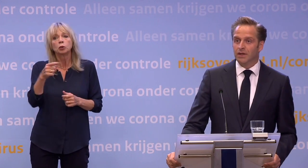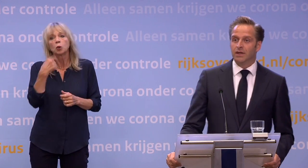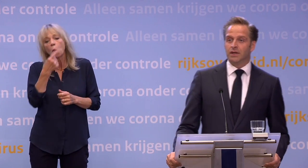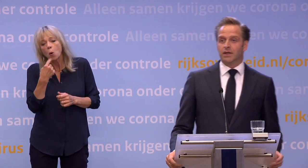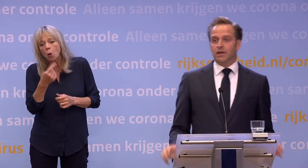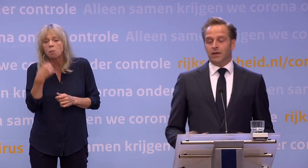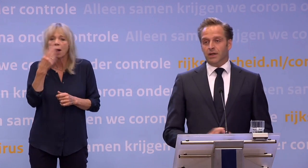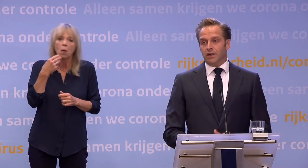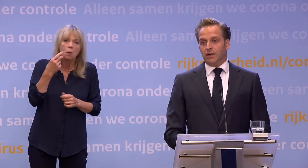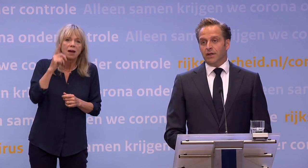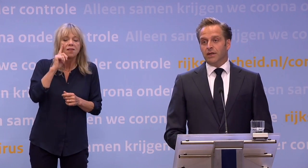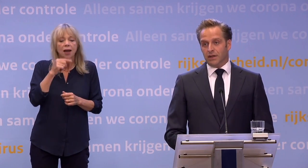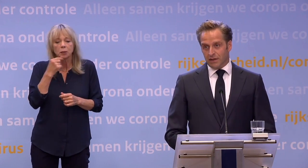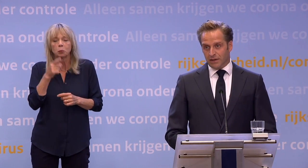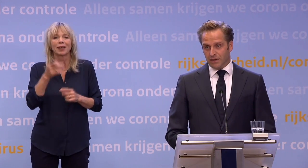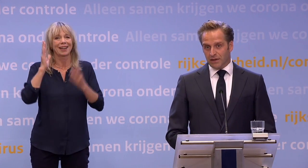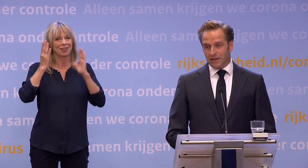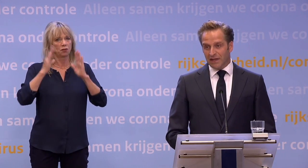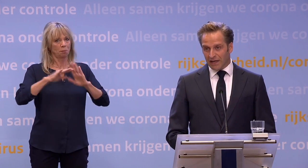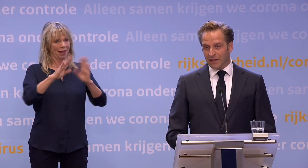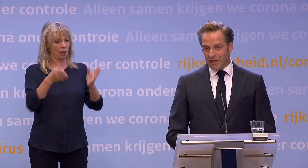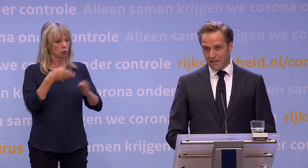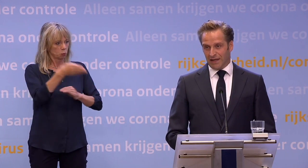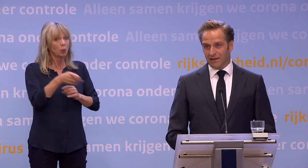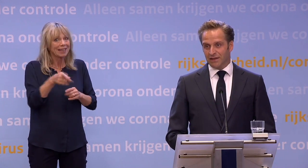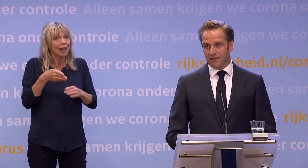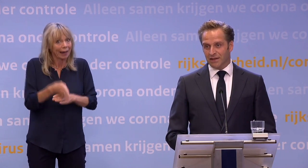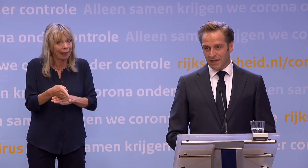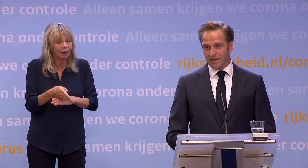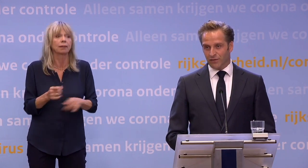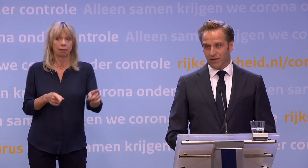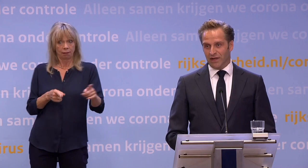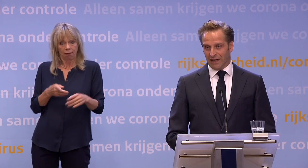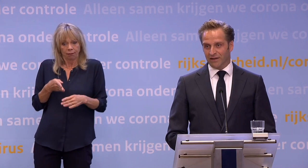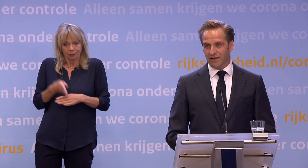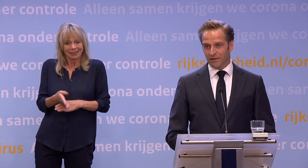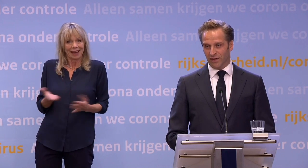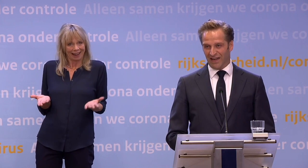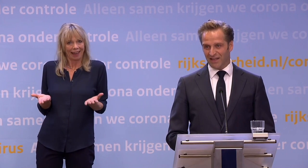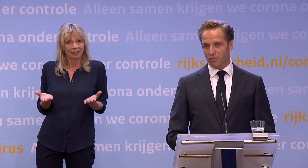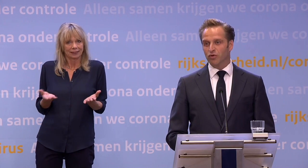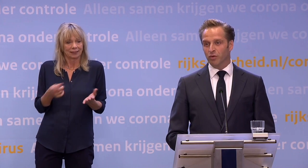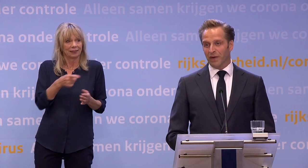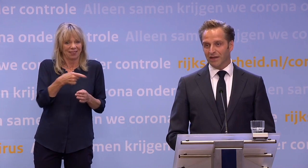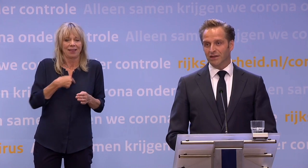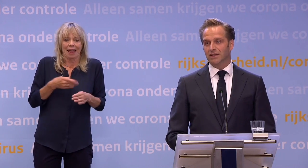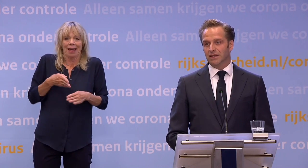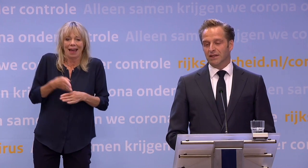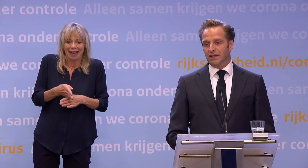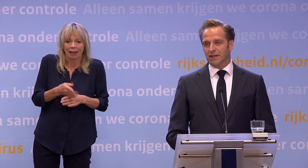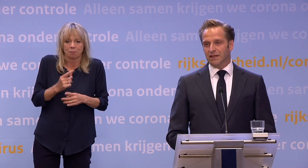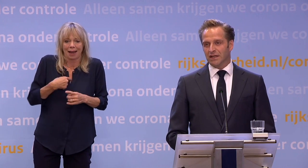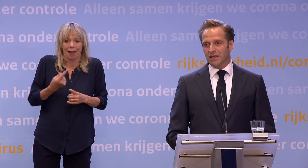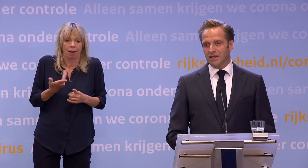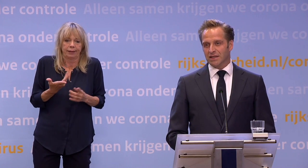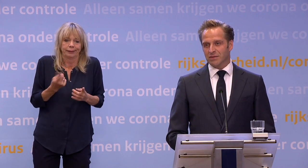zijn vader of zijn moeder in een verpleeghuis weer bezoeken. Dat is een recht ook? Ja, dat is een recht. Dat is natuurlijk een recht. En dat we dat recht hebben moeten beperken...